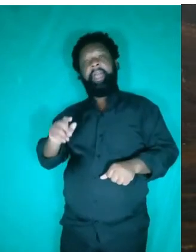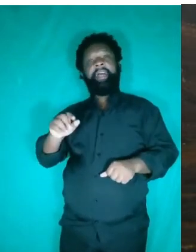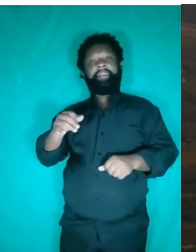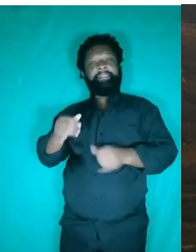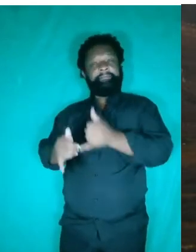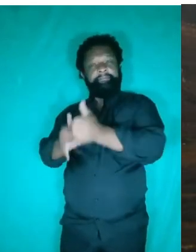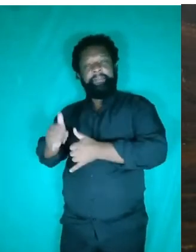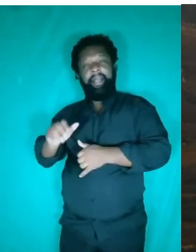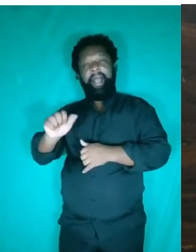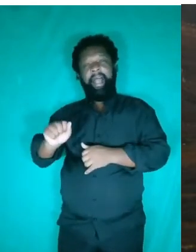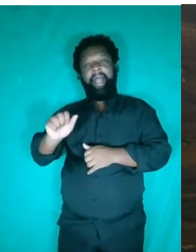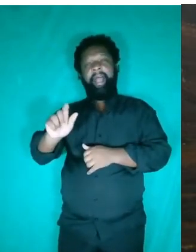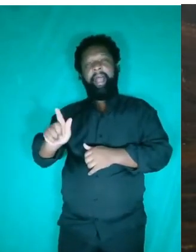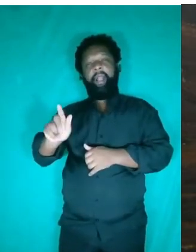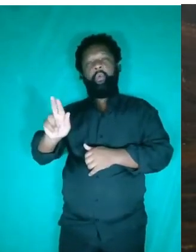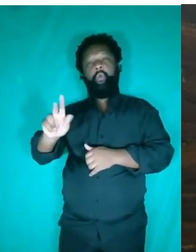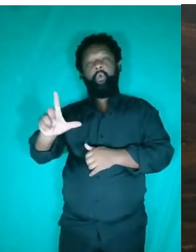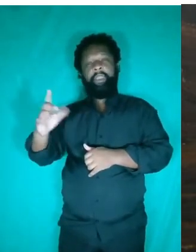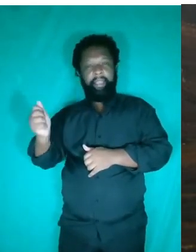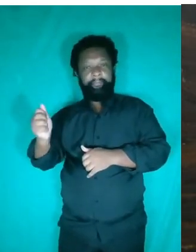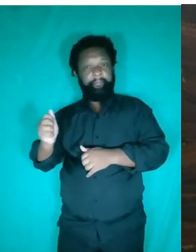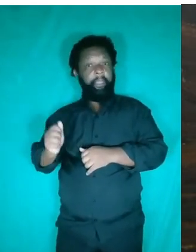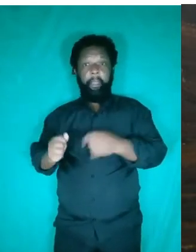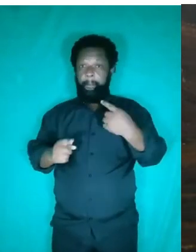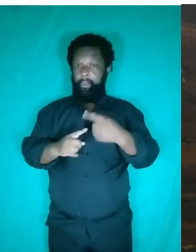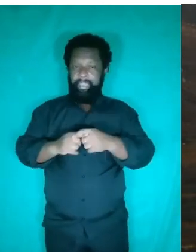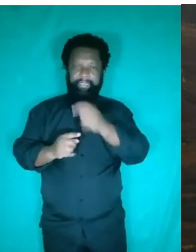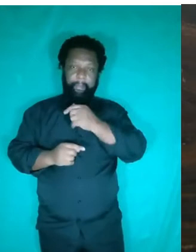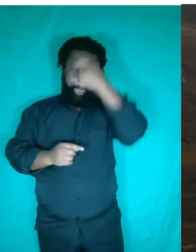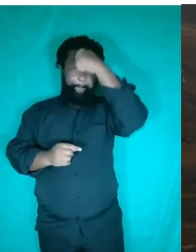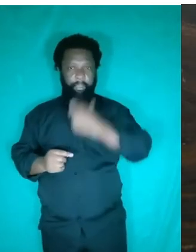Eu acho interessante abordar essa situação porque, mesmo uma pessoa tendo o mesmo peso,